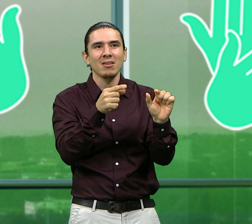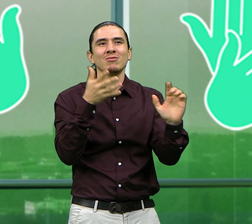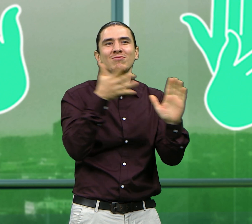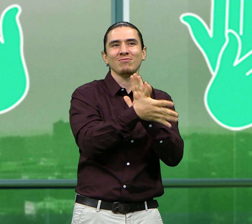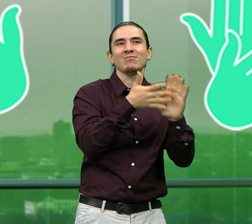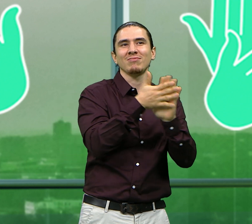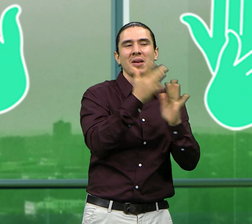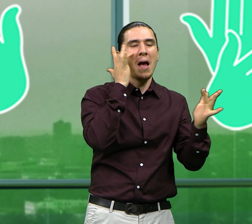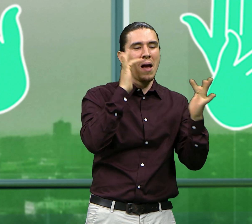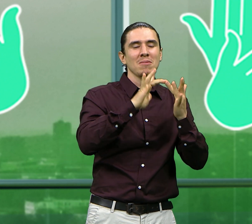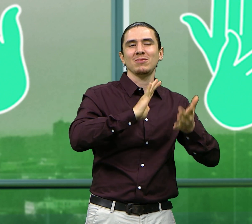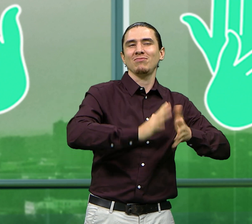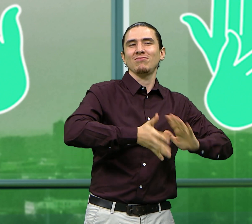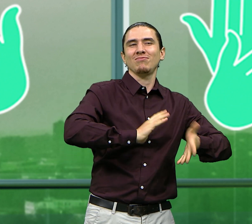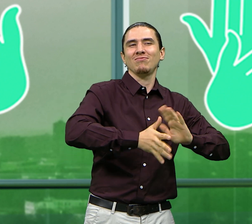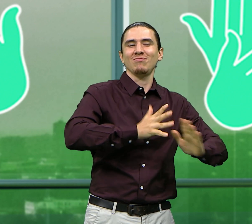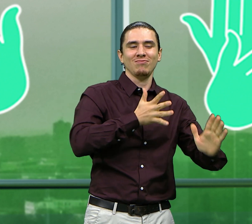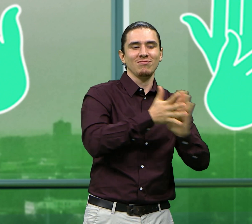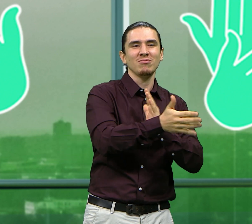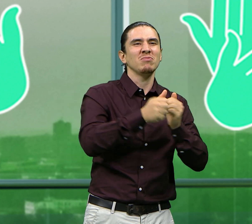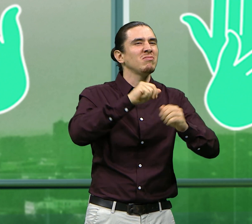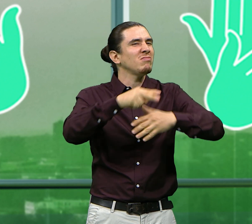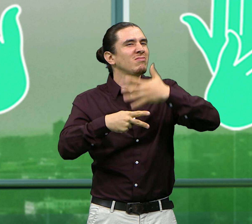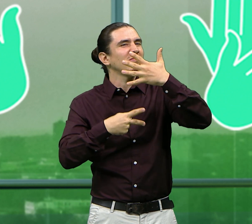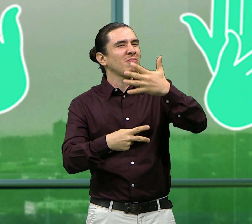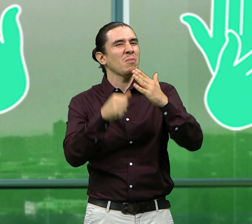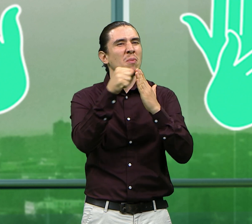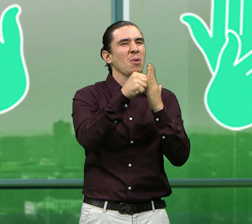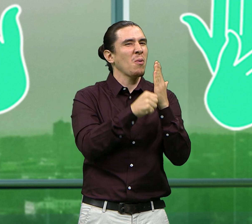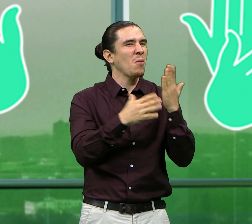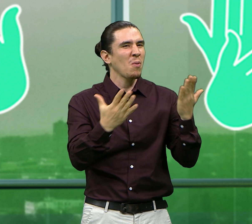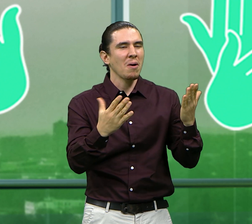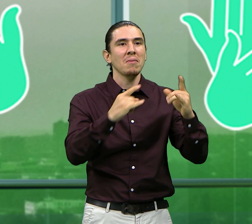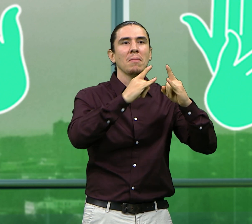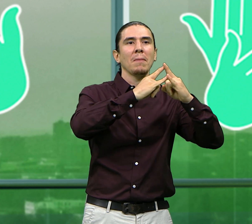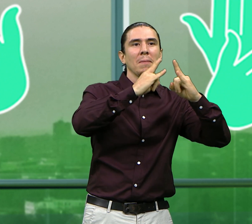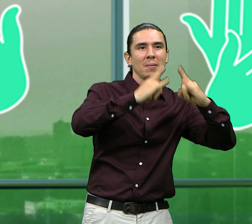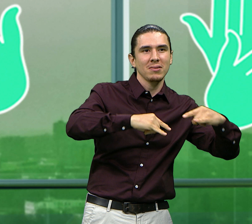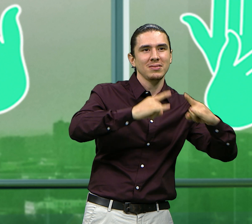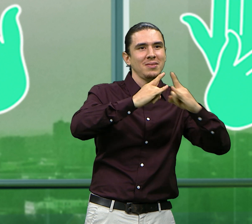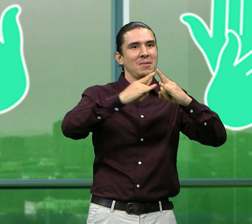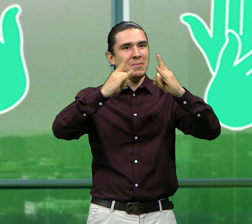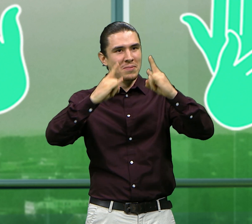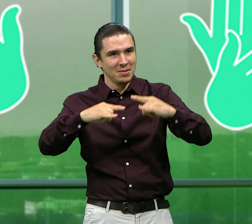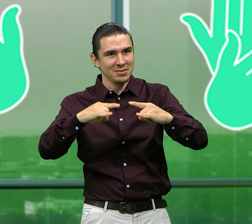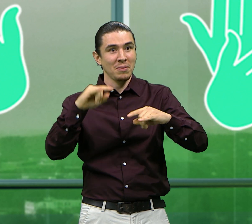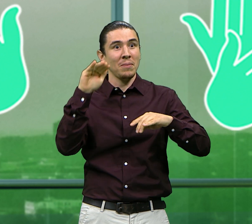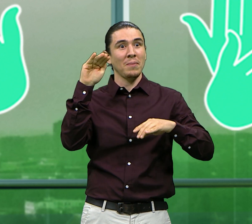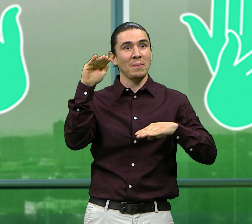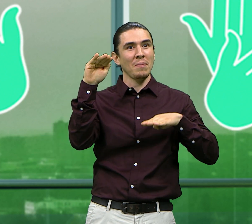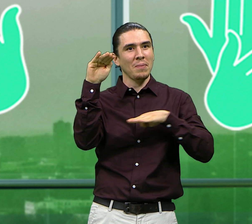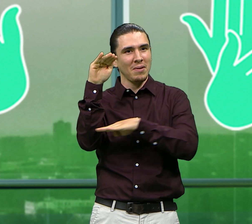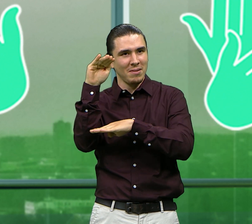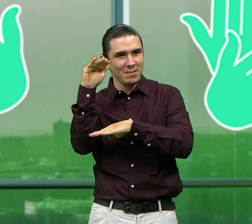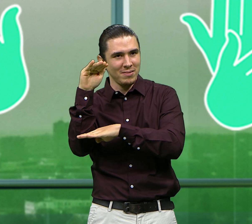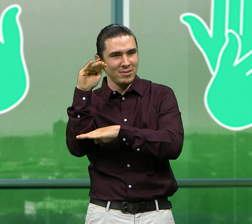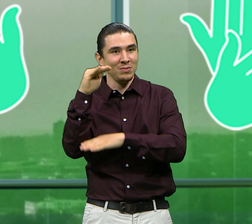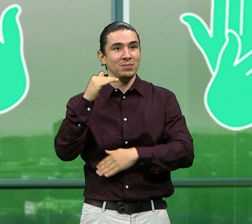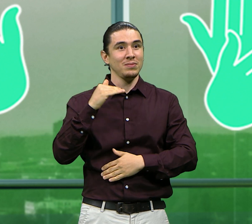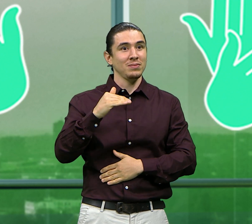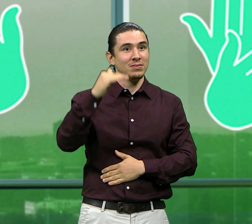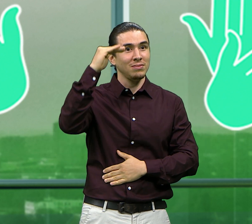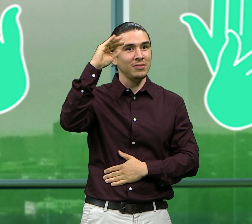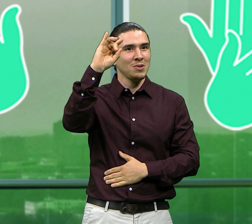Este magazine tiene como objetivo presentar un resumen de los diferentes programas del canal. Estos son El Bazar, El